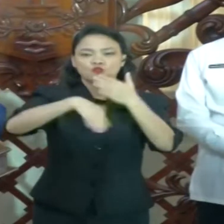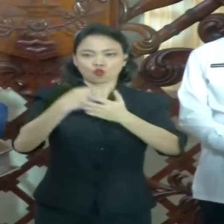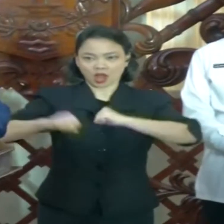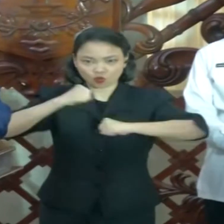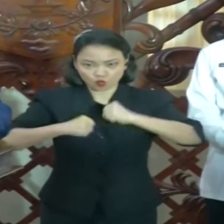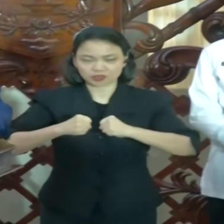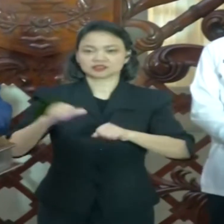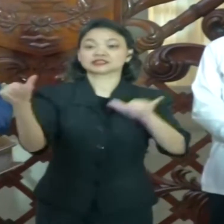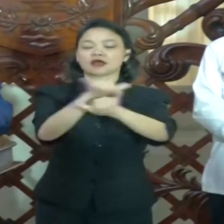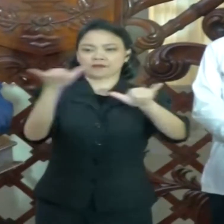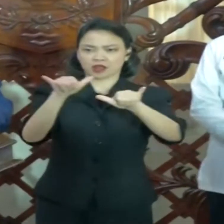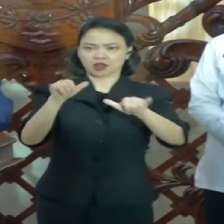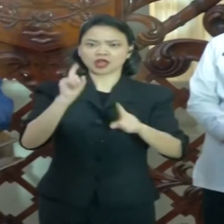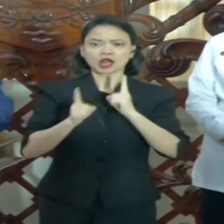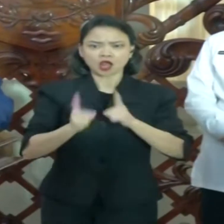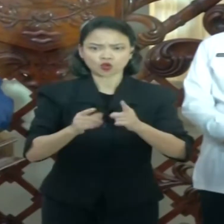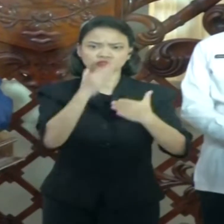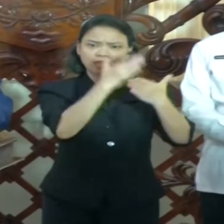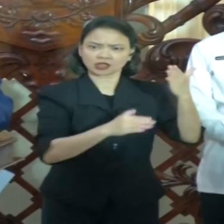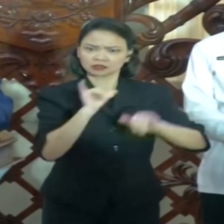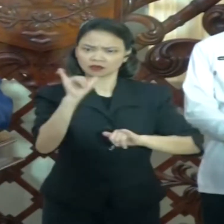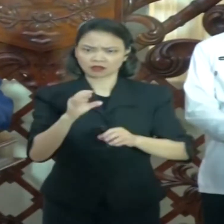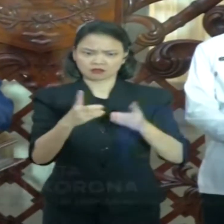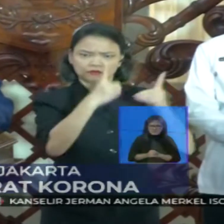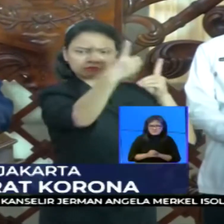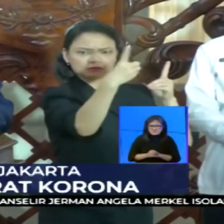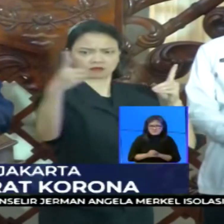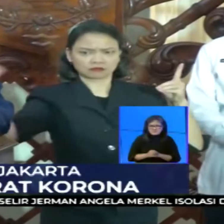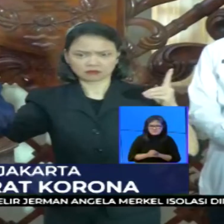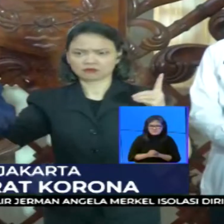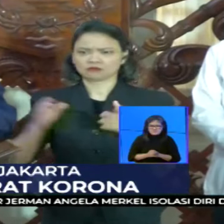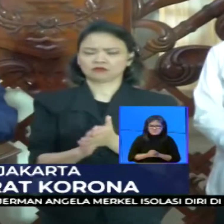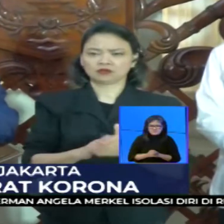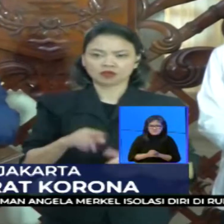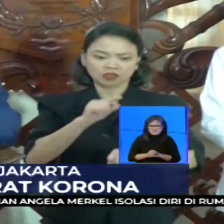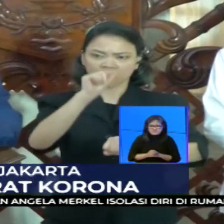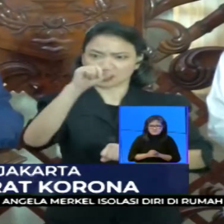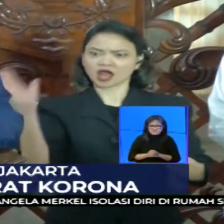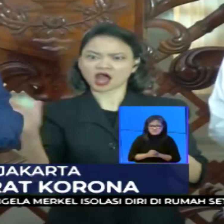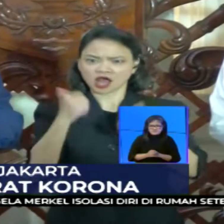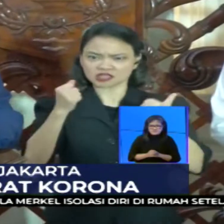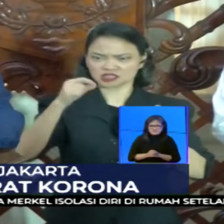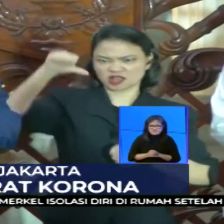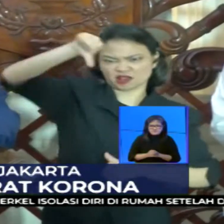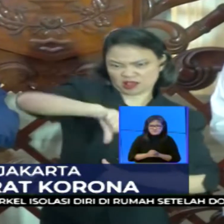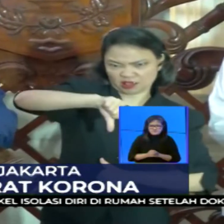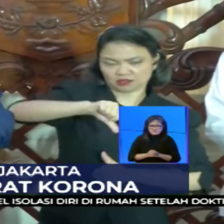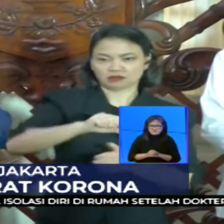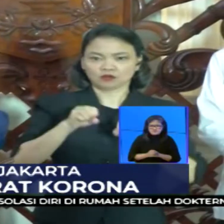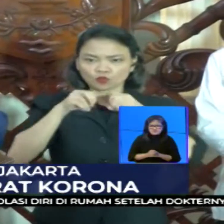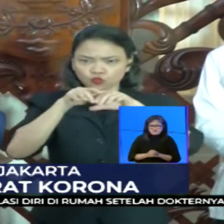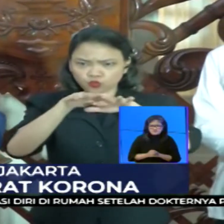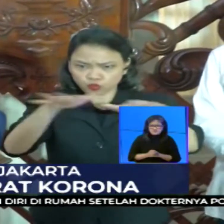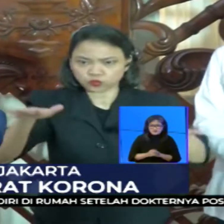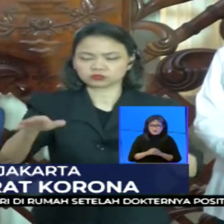sebagian tidak melaksanakan ini, maka efektifitasnya akan menurun. Potensi penyebarannya